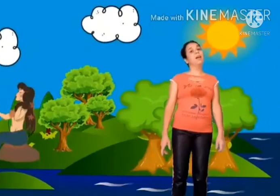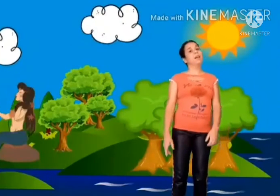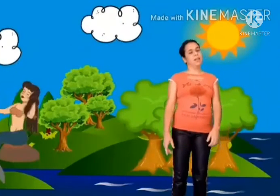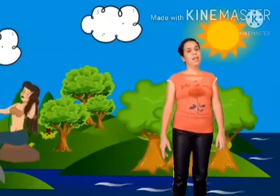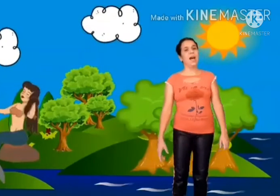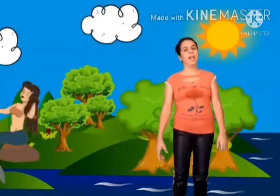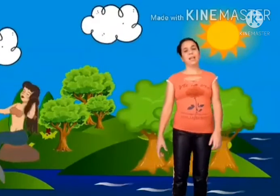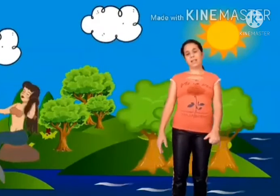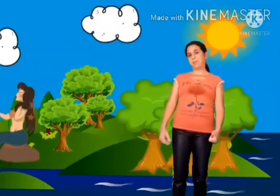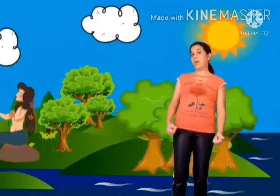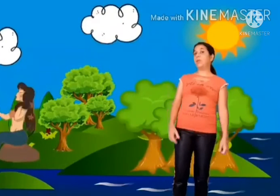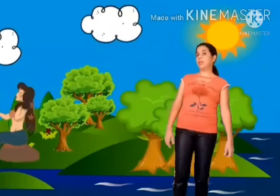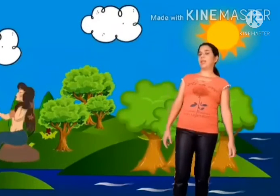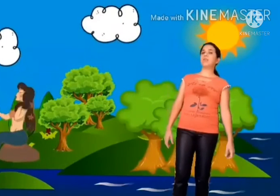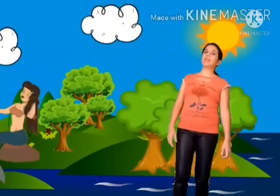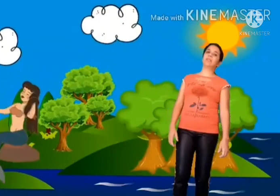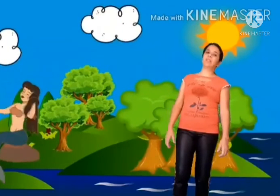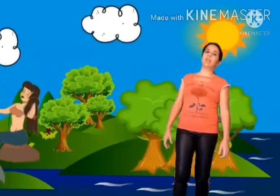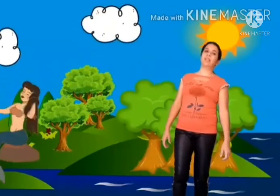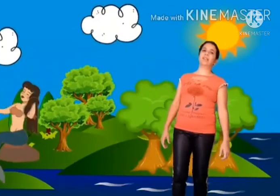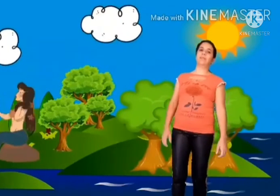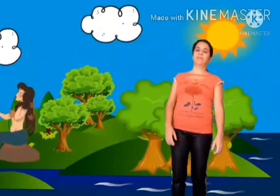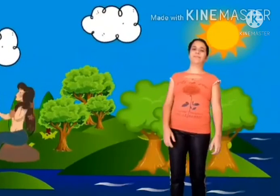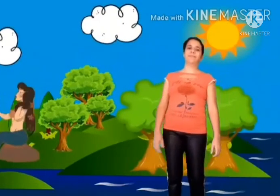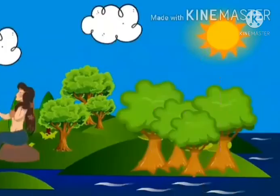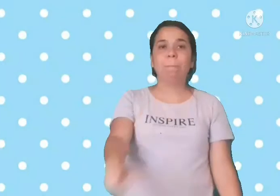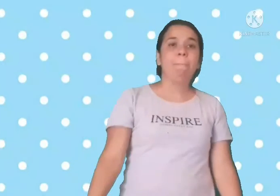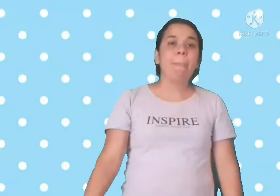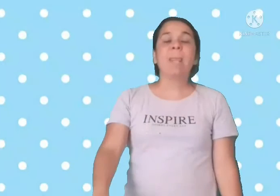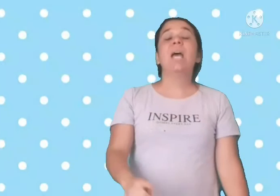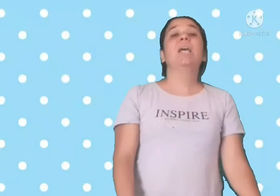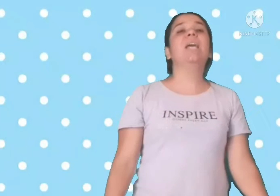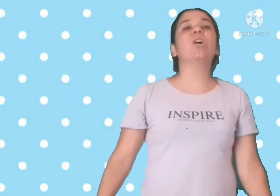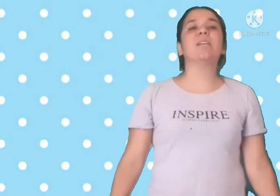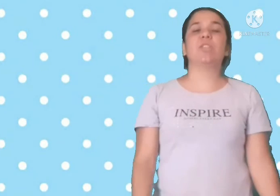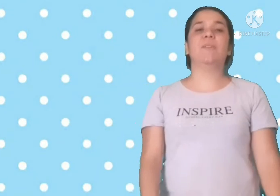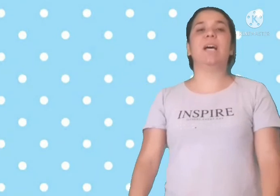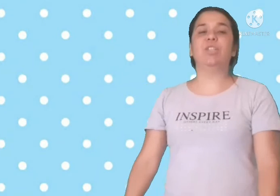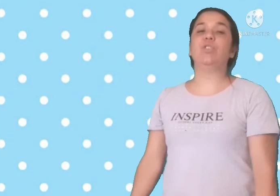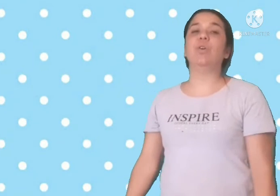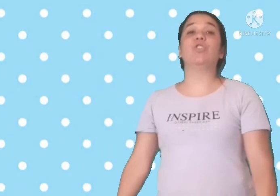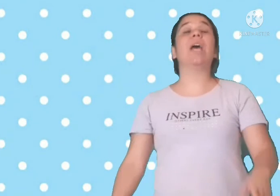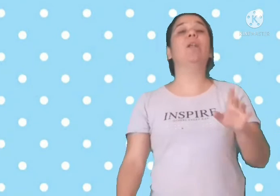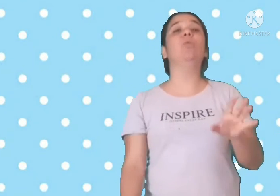Iara. Espero que tenha gostado da estarinha. E a nossa atividade de hoje é no